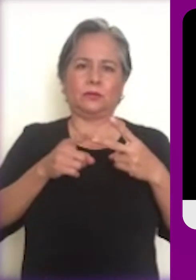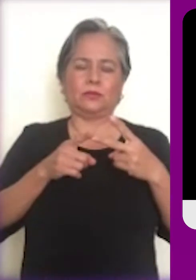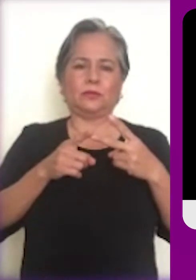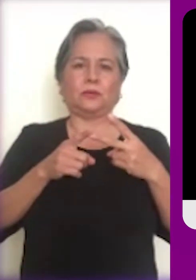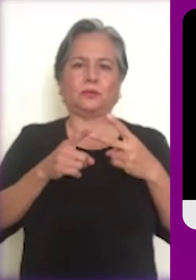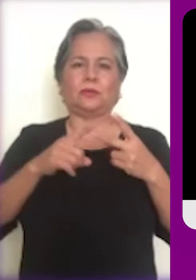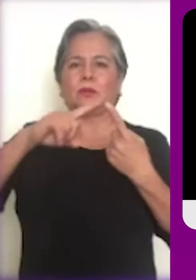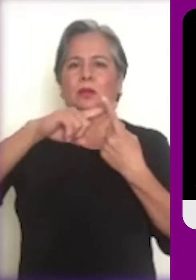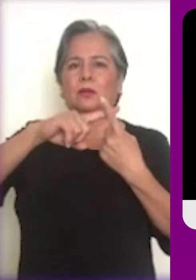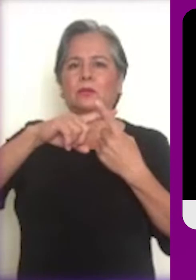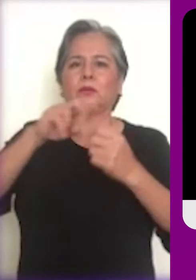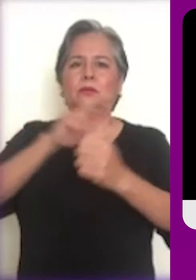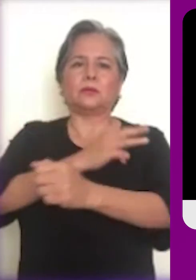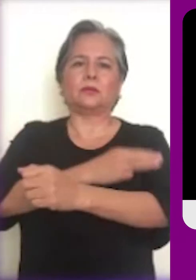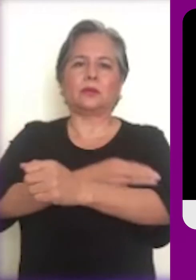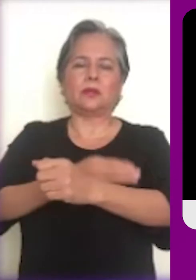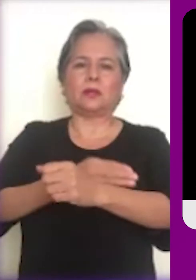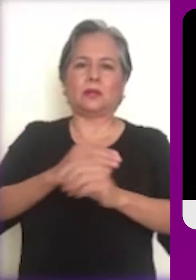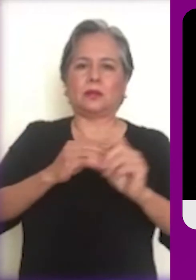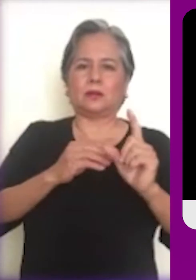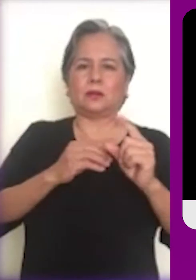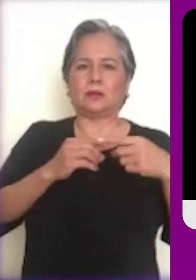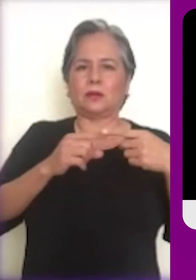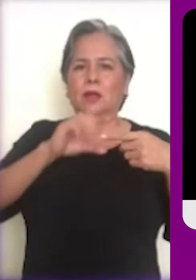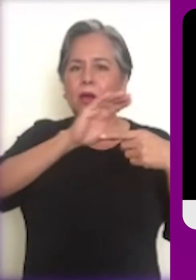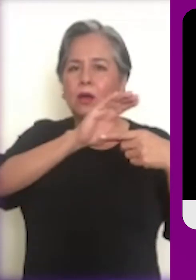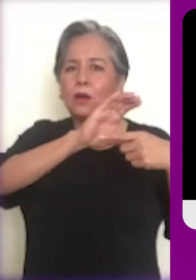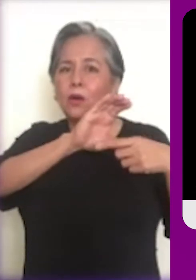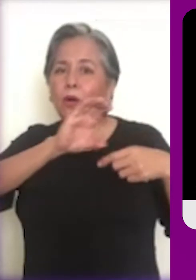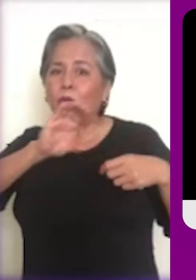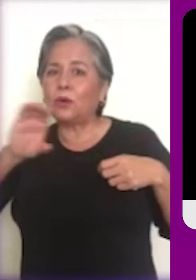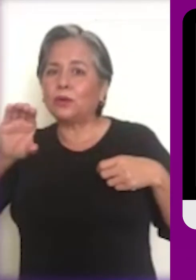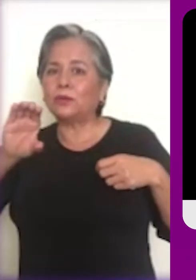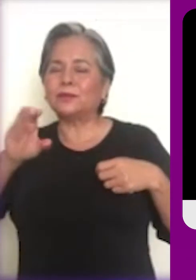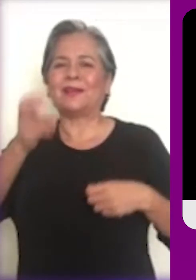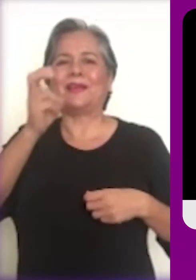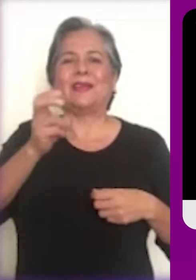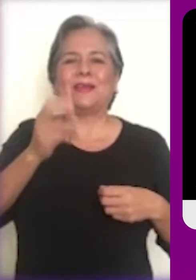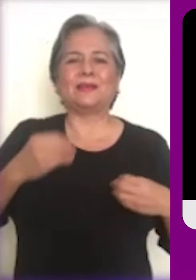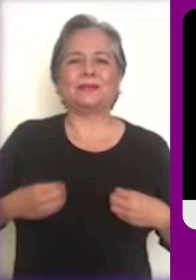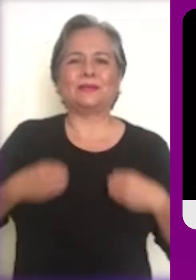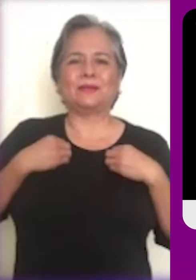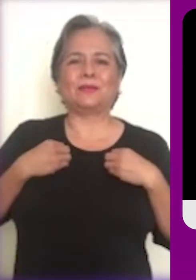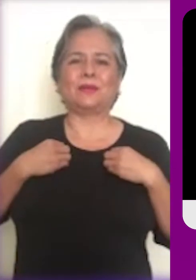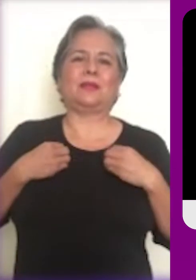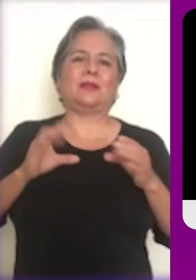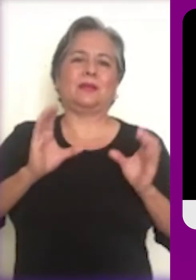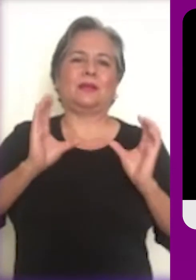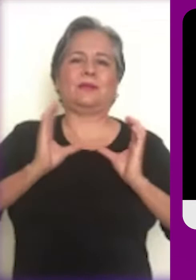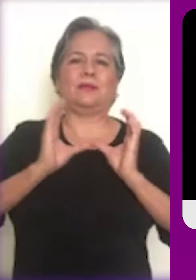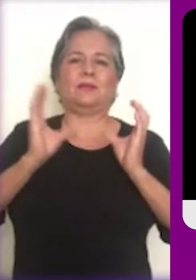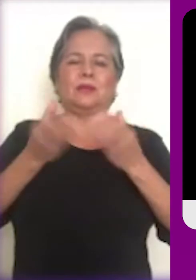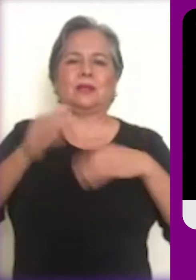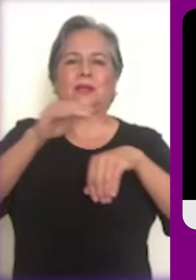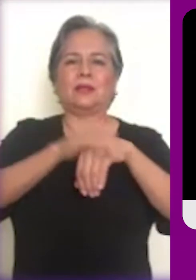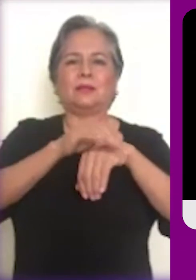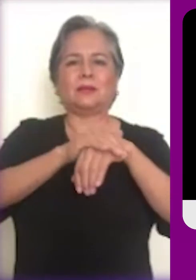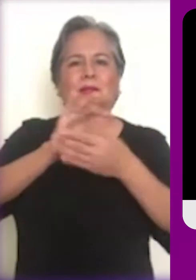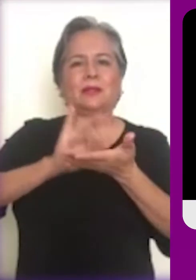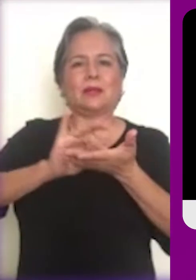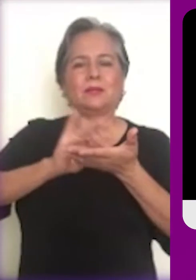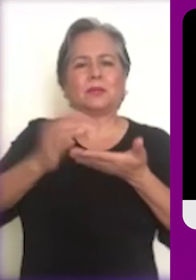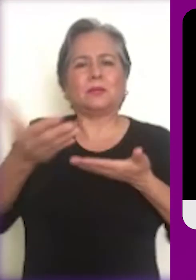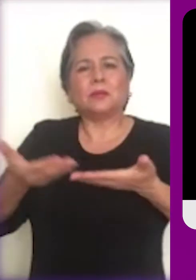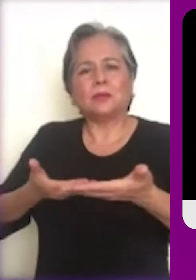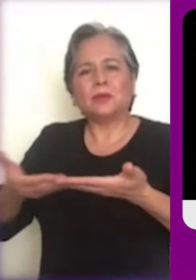El madero horizontal nos habla del sentido comunitario, del sentido de fraternidad.